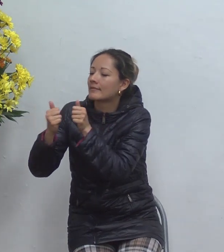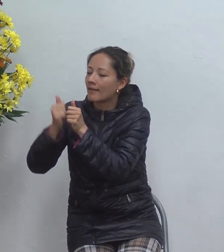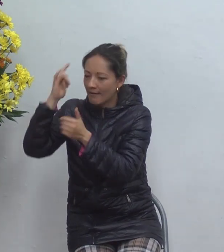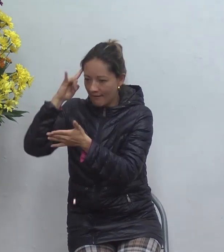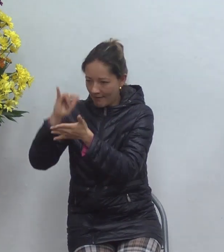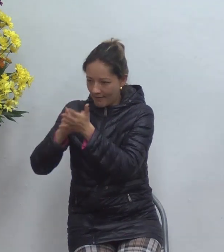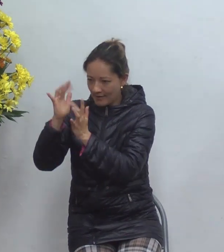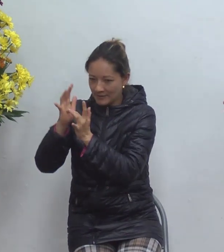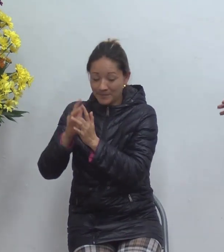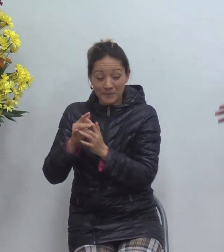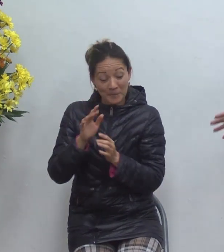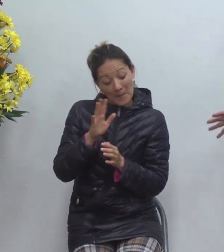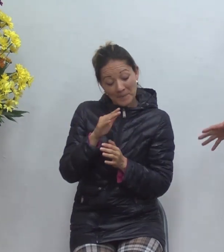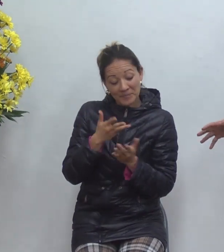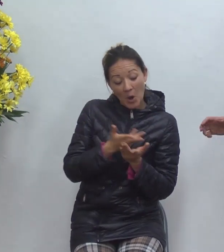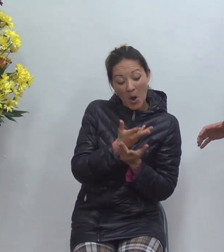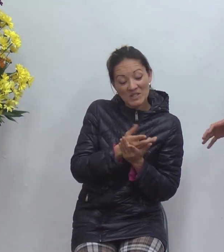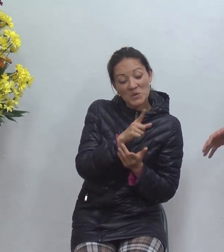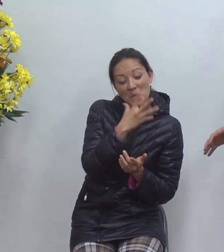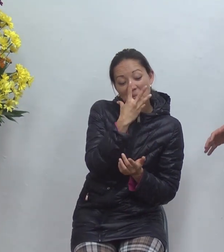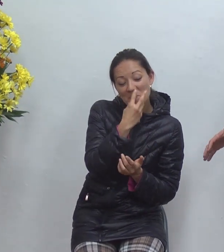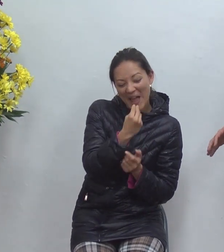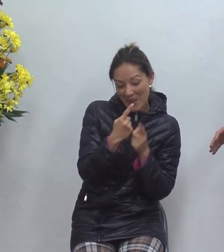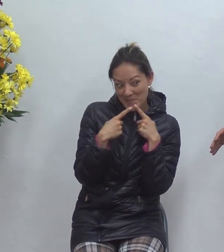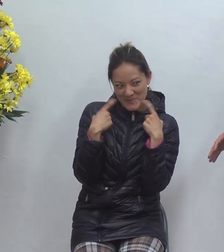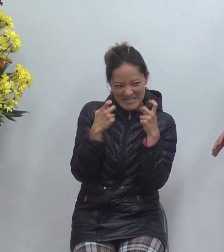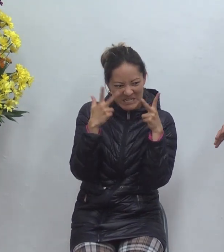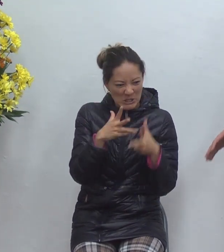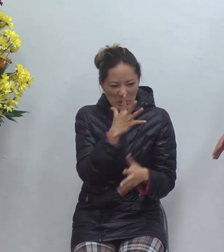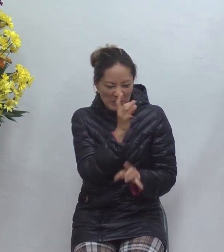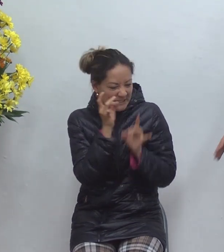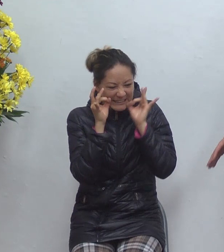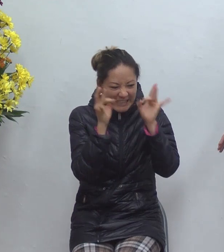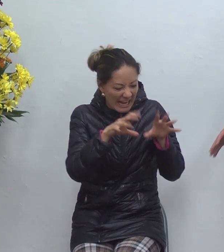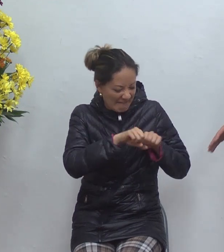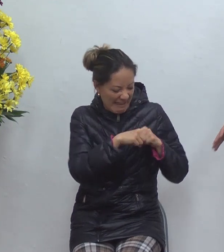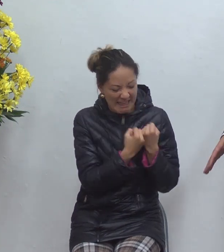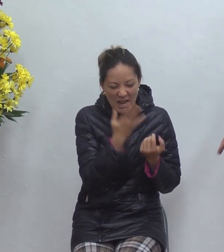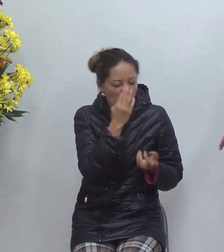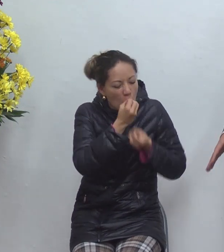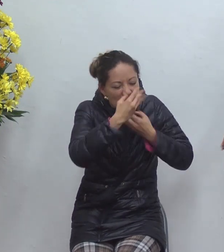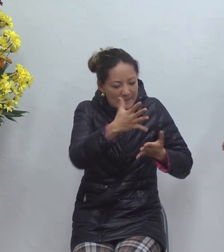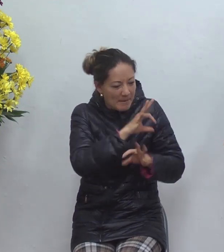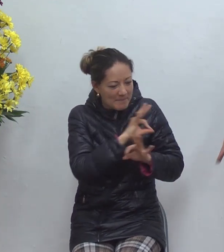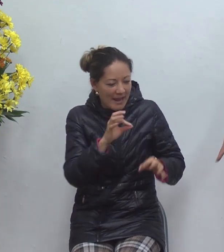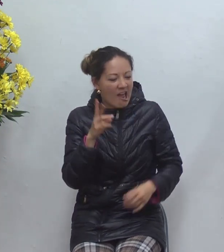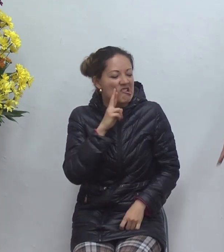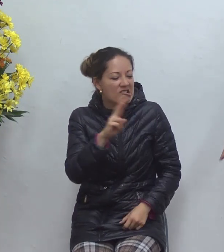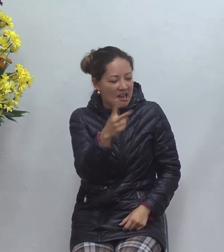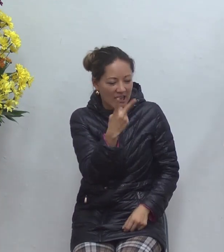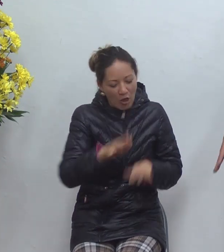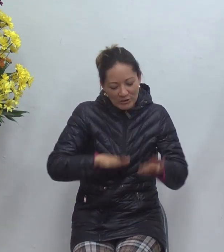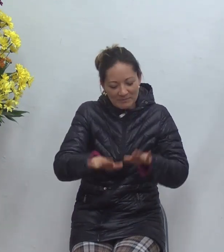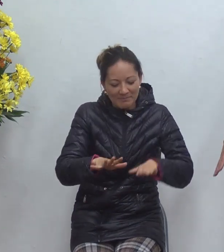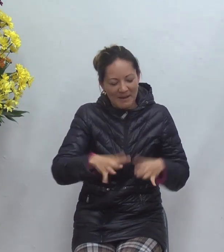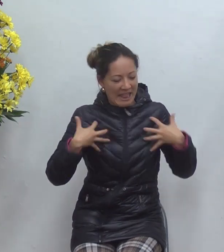consejería tú eres un malvado pecador horroroso podrido picho que no sirves para nada rata de dos patas animal inmundo maldita